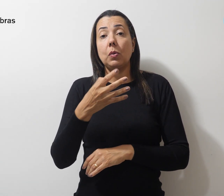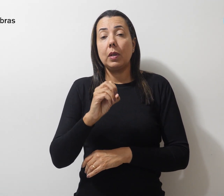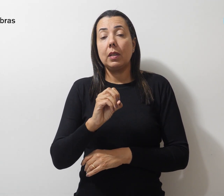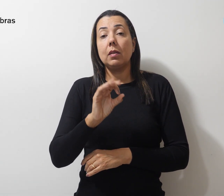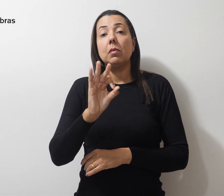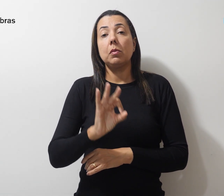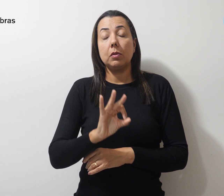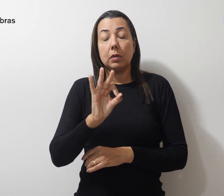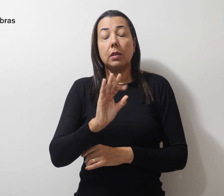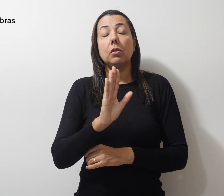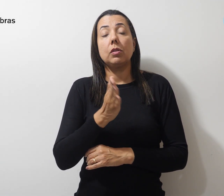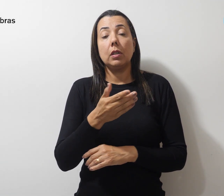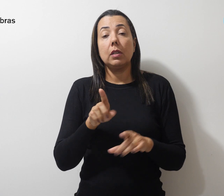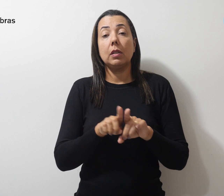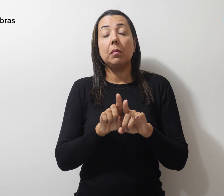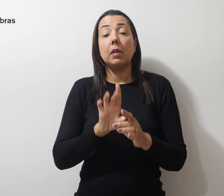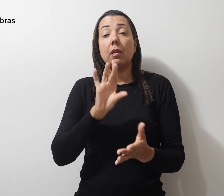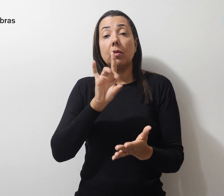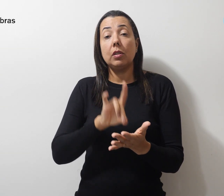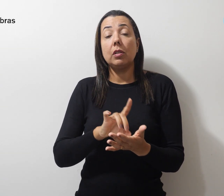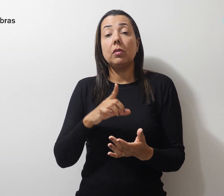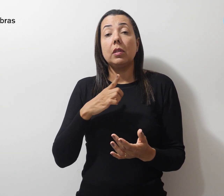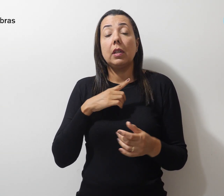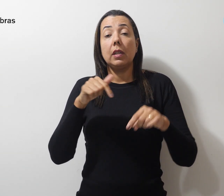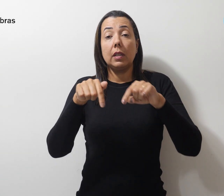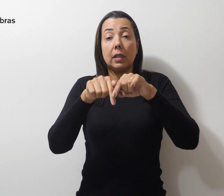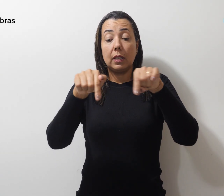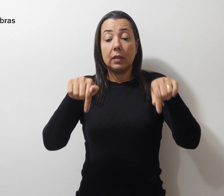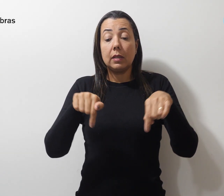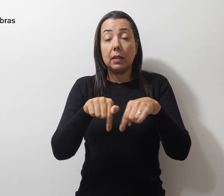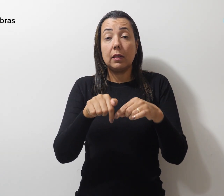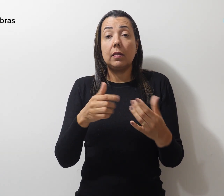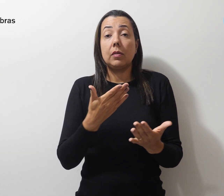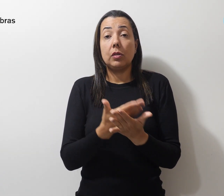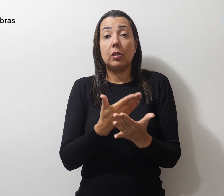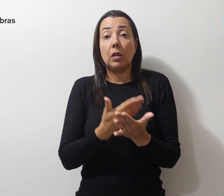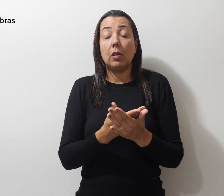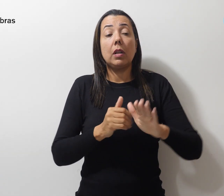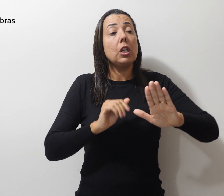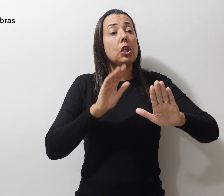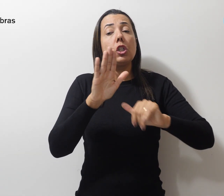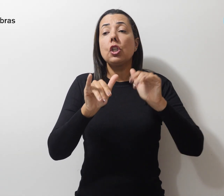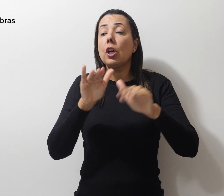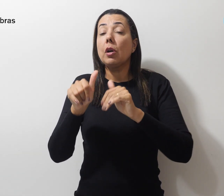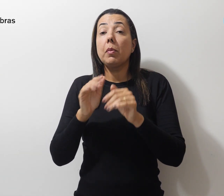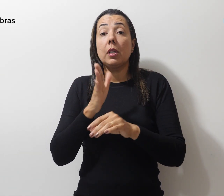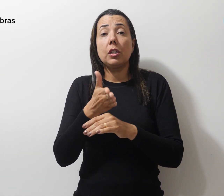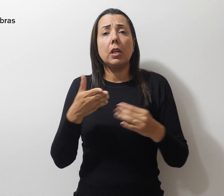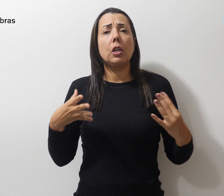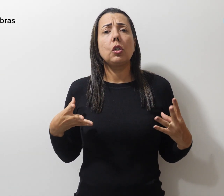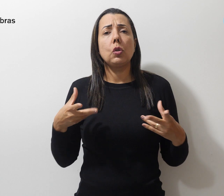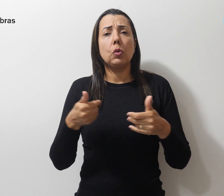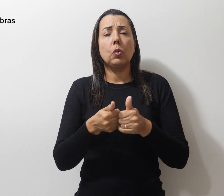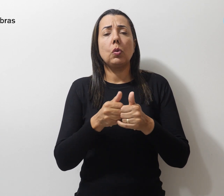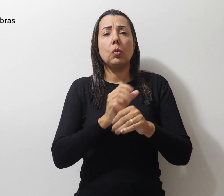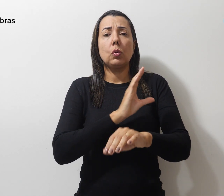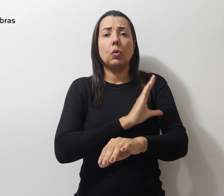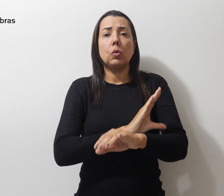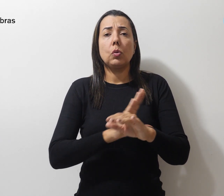do que a de efetivos em sala de aula. A convocação de todos os aprovados no último